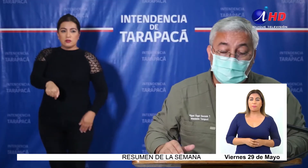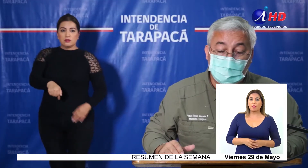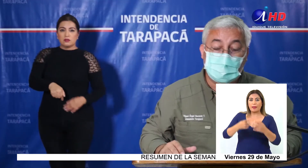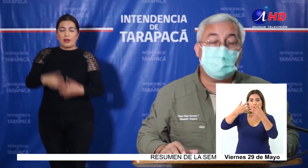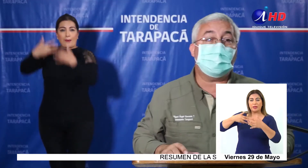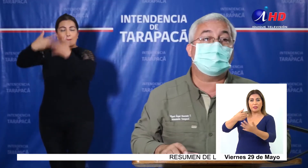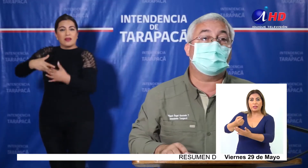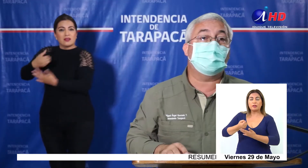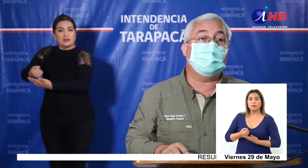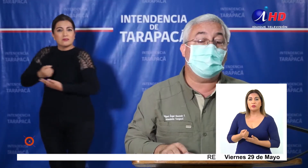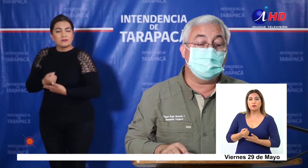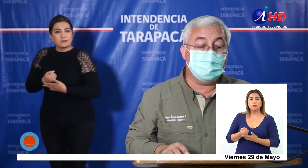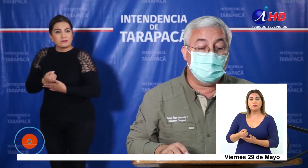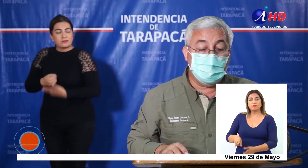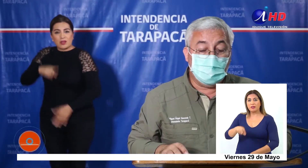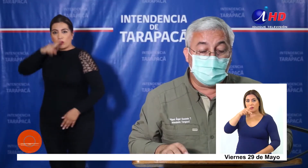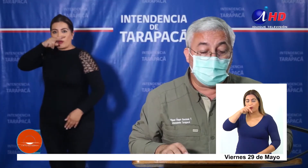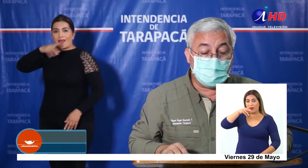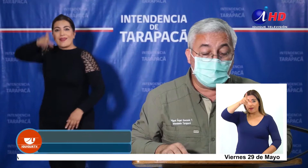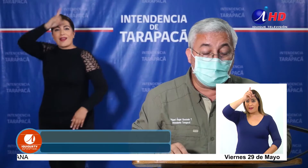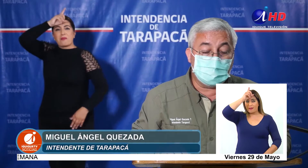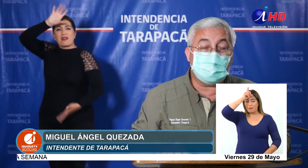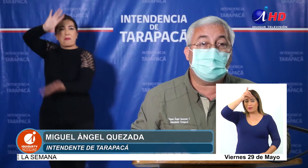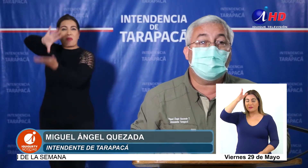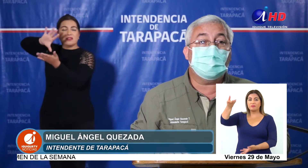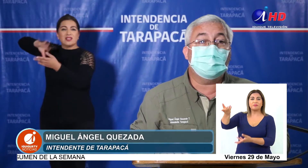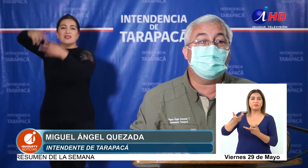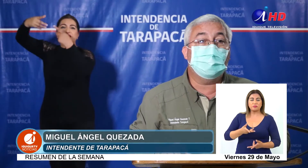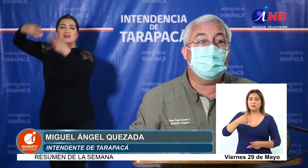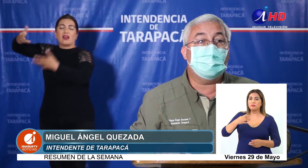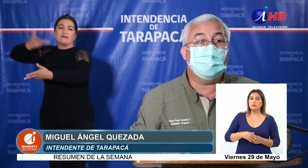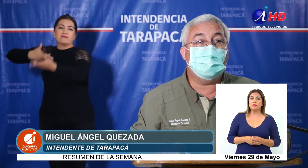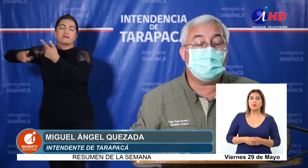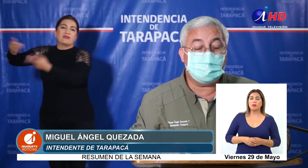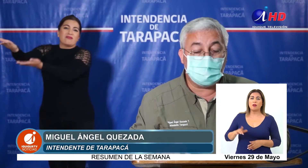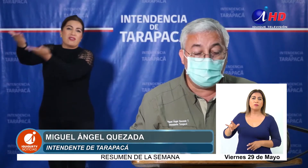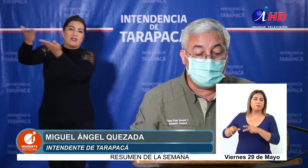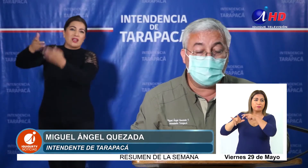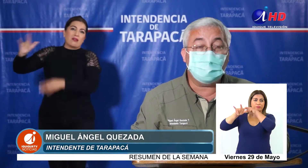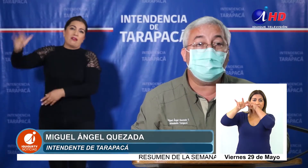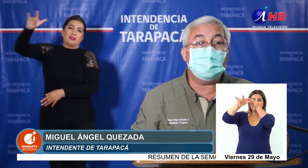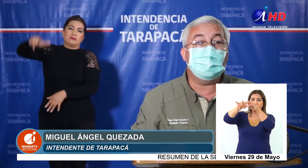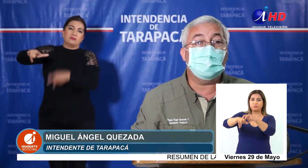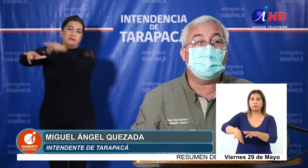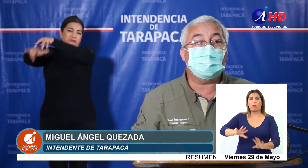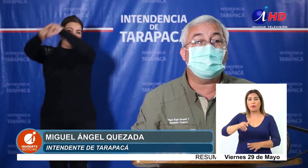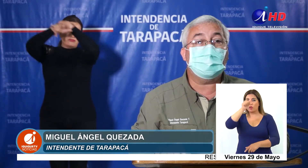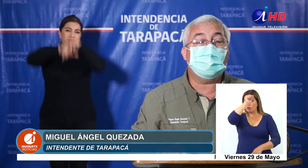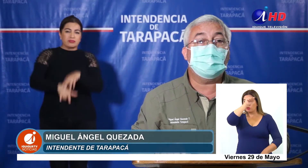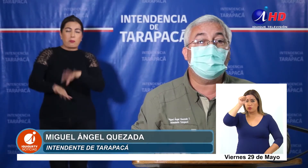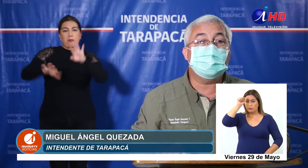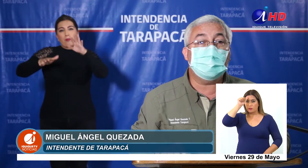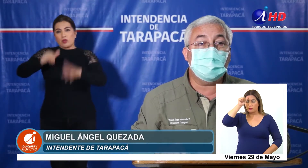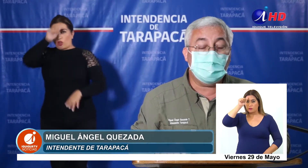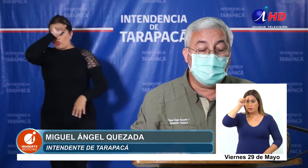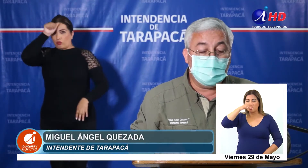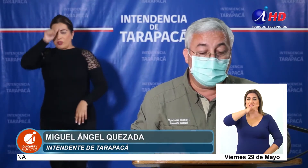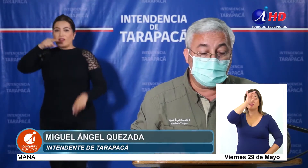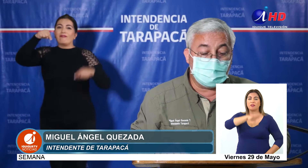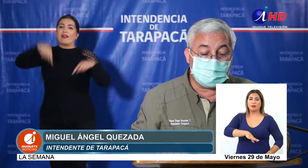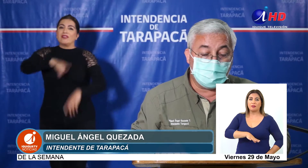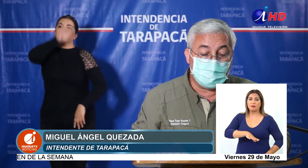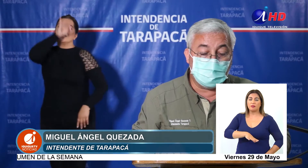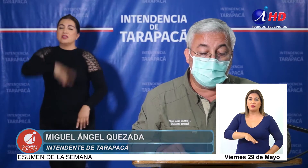ventiladores en Alemania se están moviendo, de tal manera que tomen vuelo para estar este domingo en Chile,